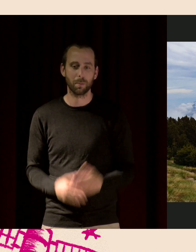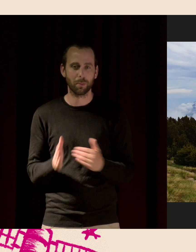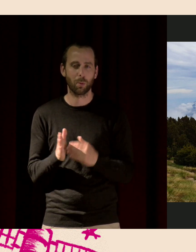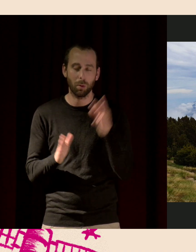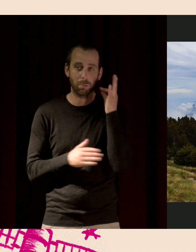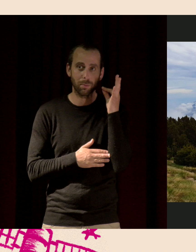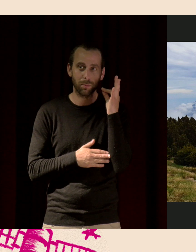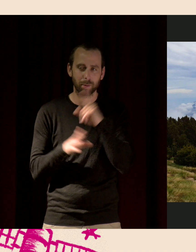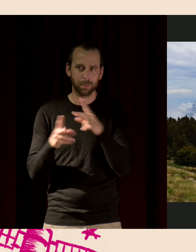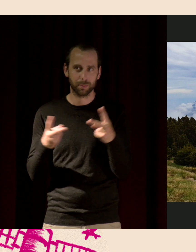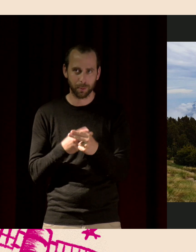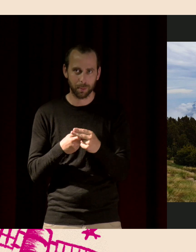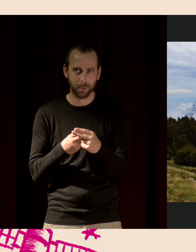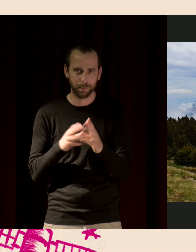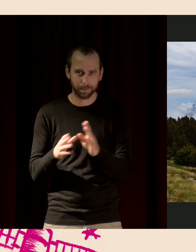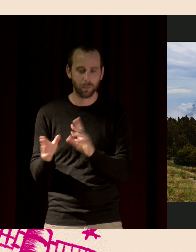On va les arrêter.